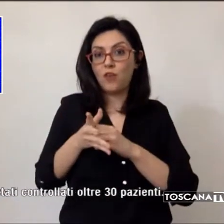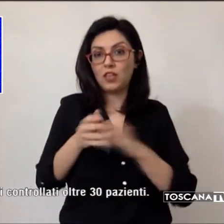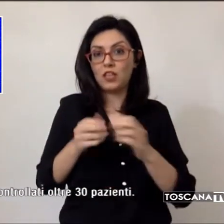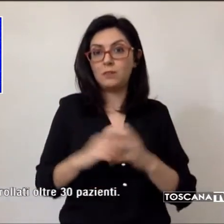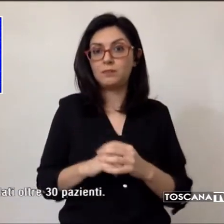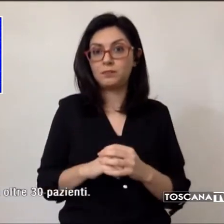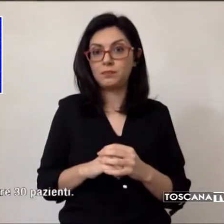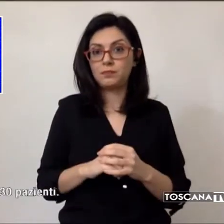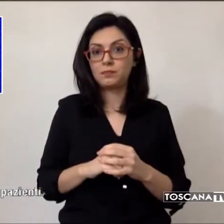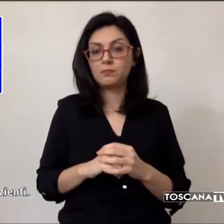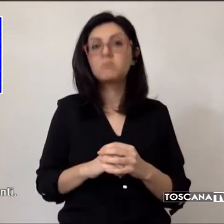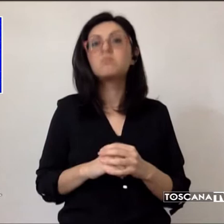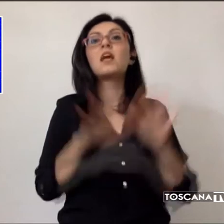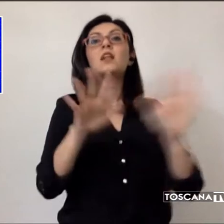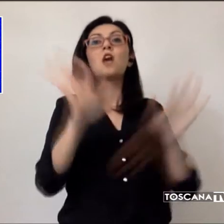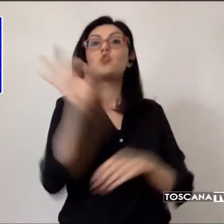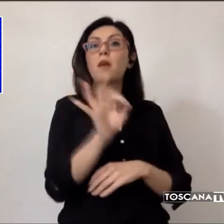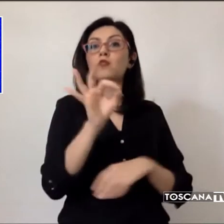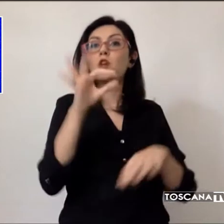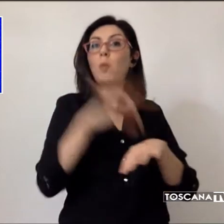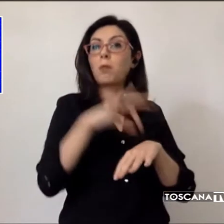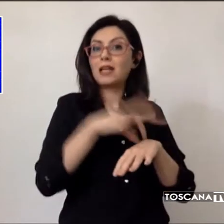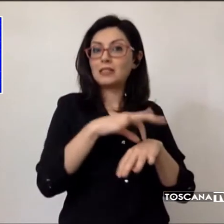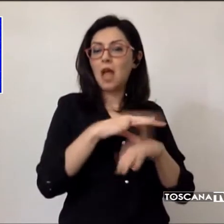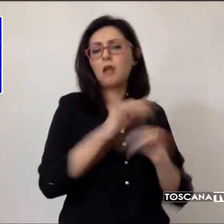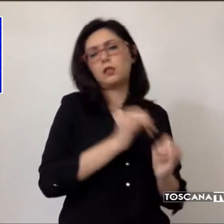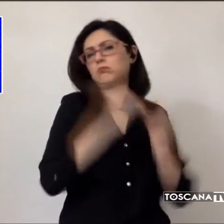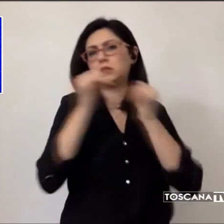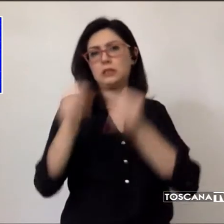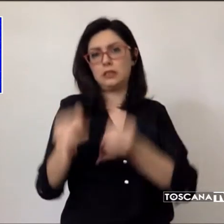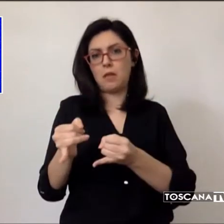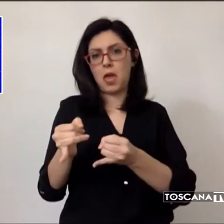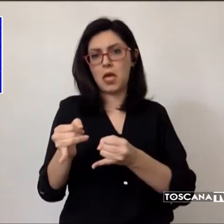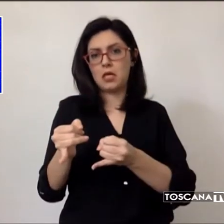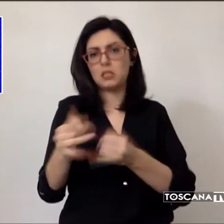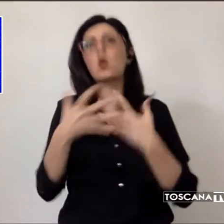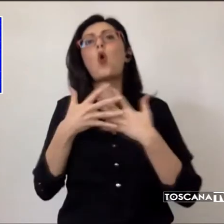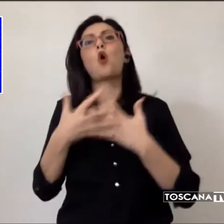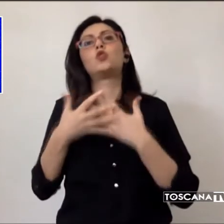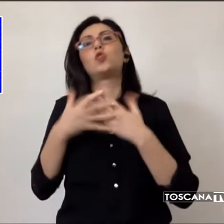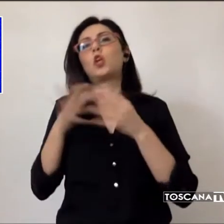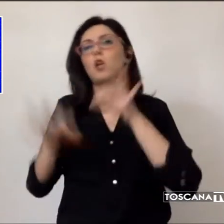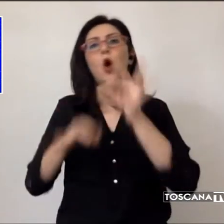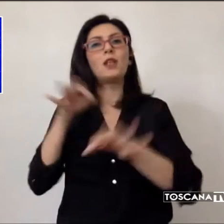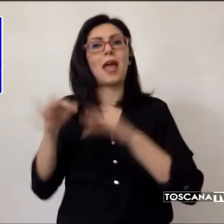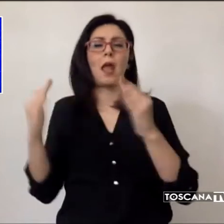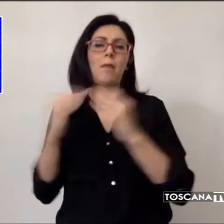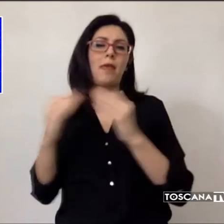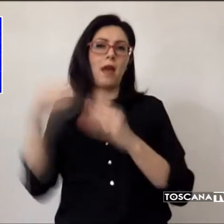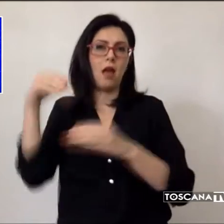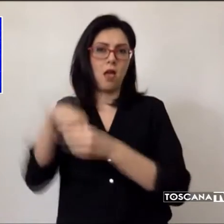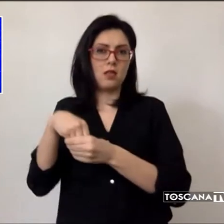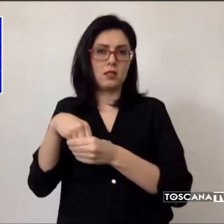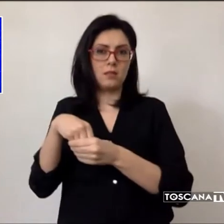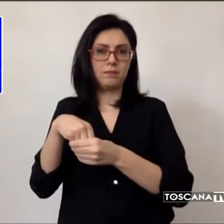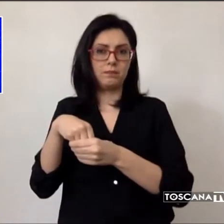% dei pazienti sono stati dimessi con ossigenoterapia domiciliare. Il controllo